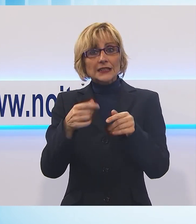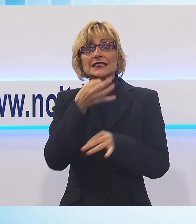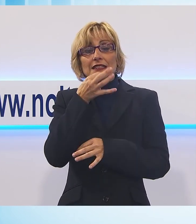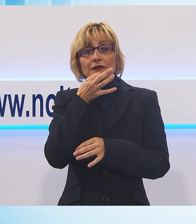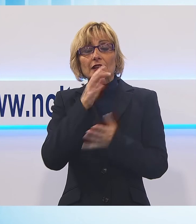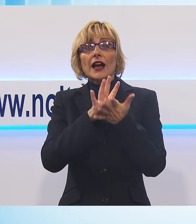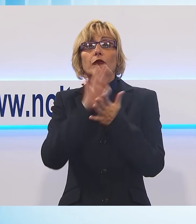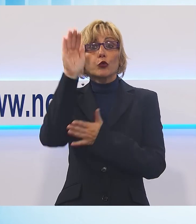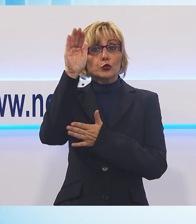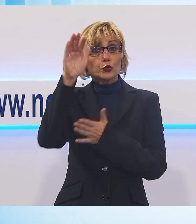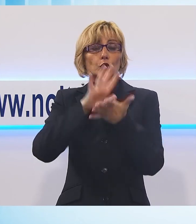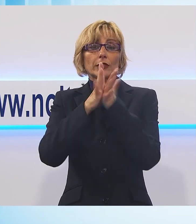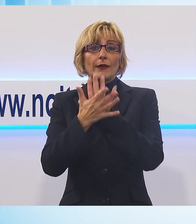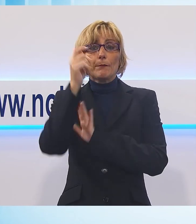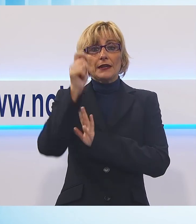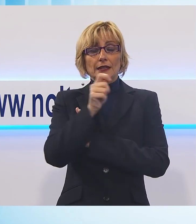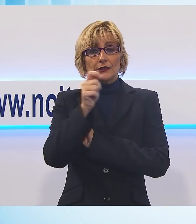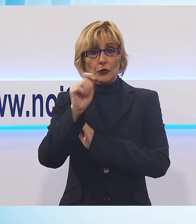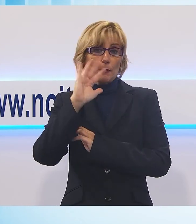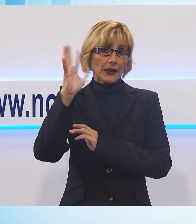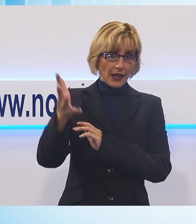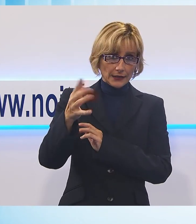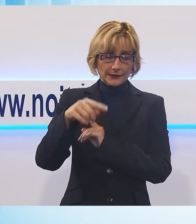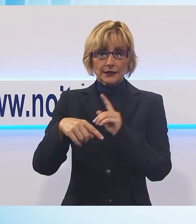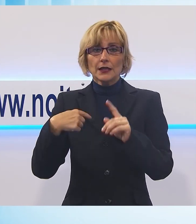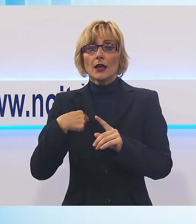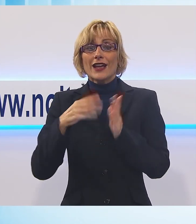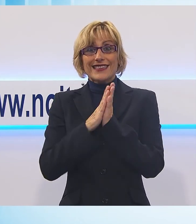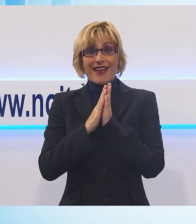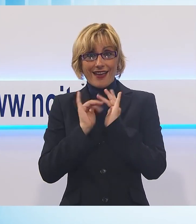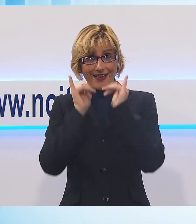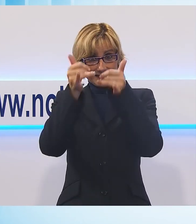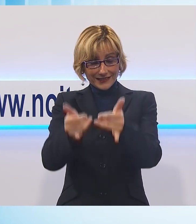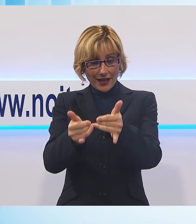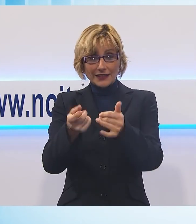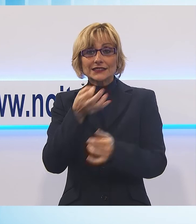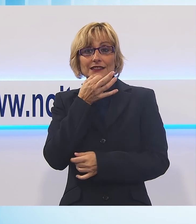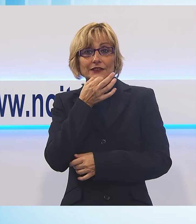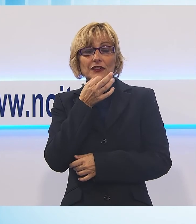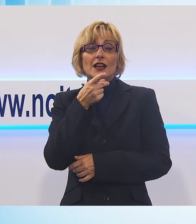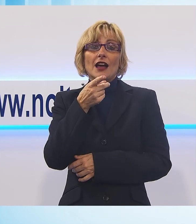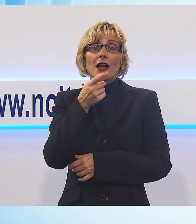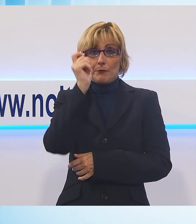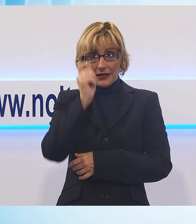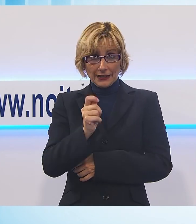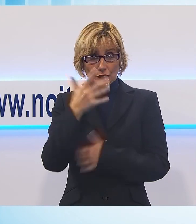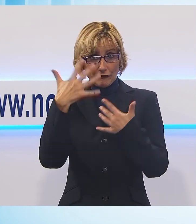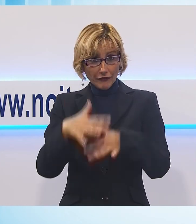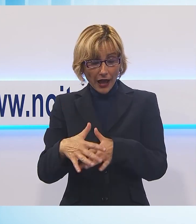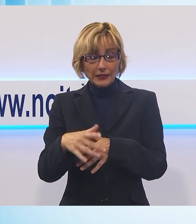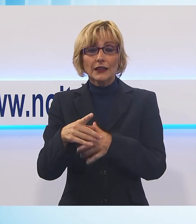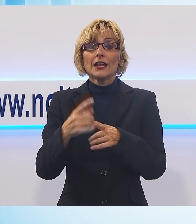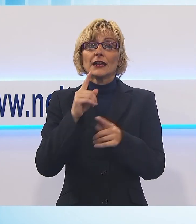e allora quando usciamo di chiesa che abbiamo ricevuto la benedizione significa che Dio ecco ci dà il suo amore la sua